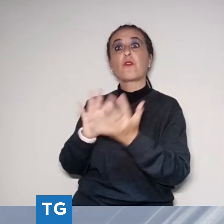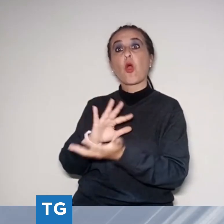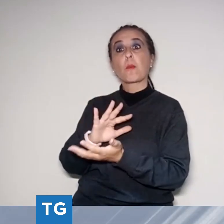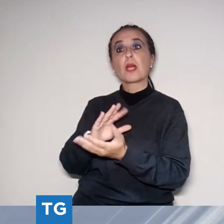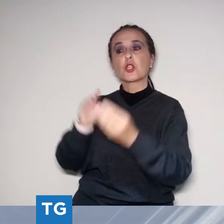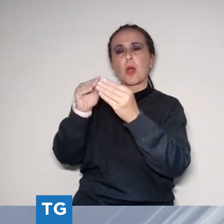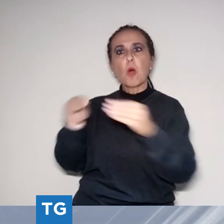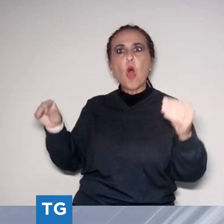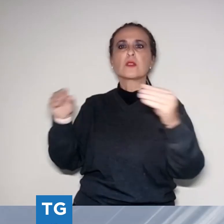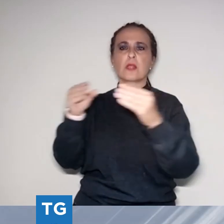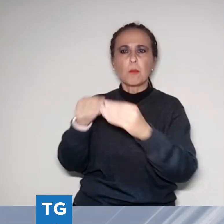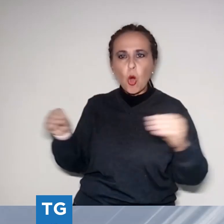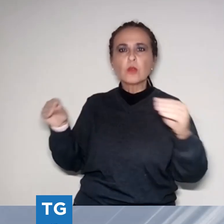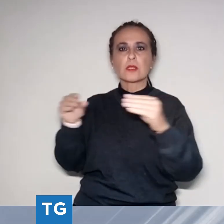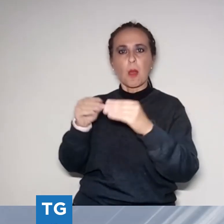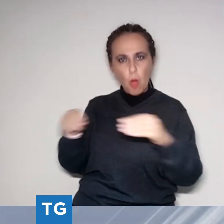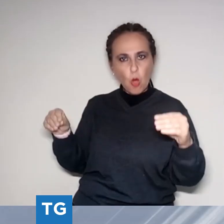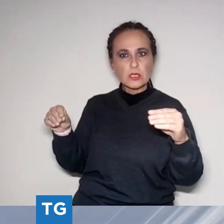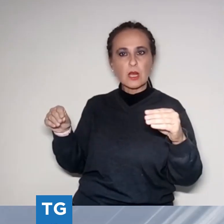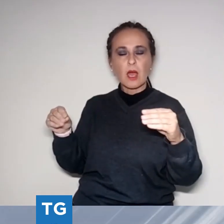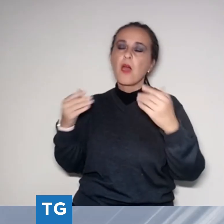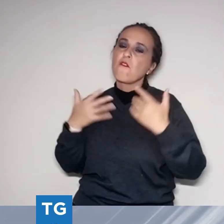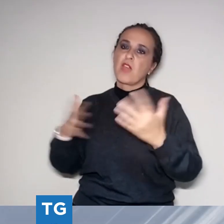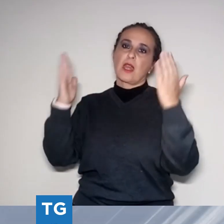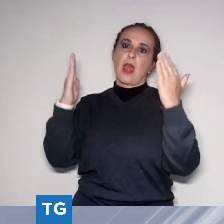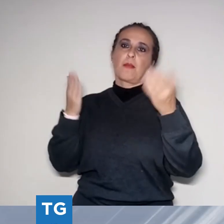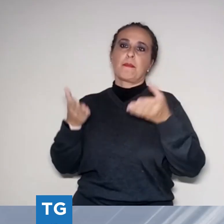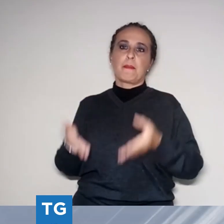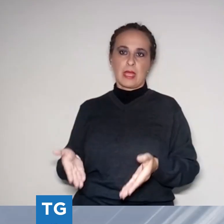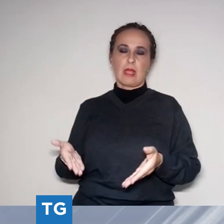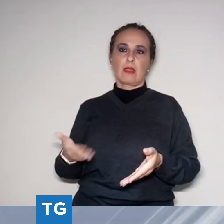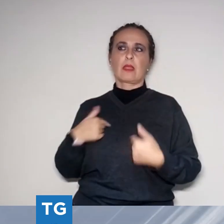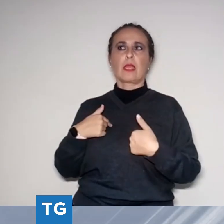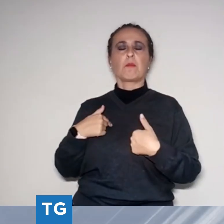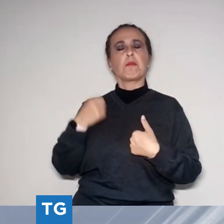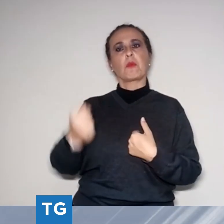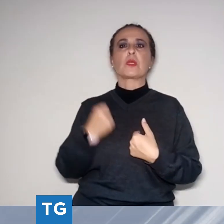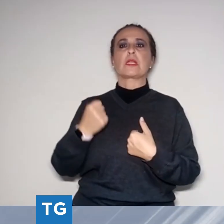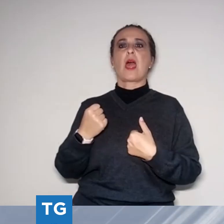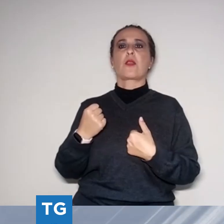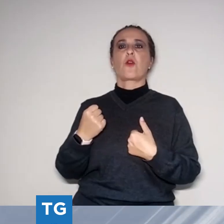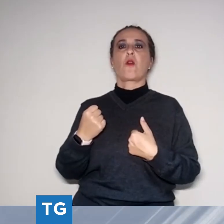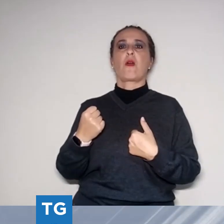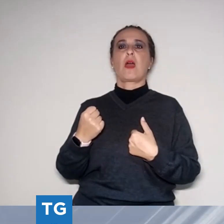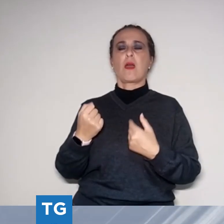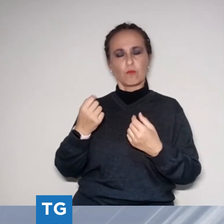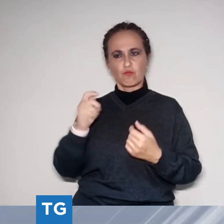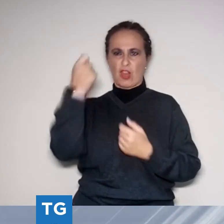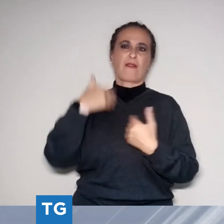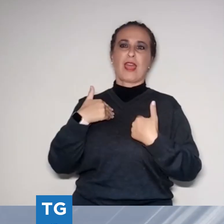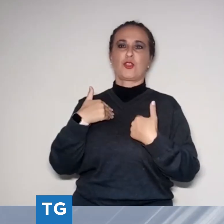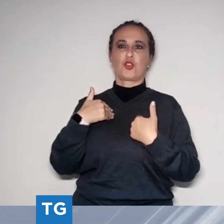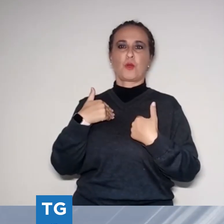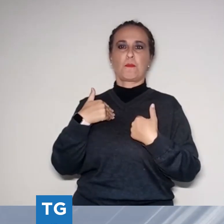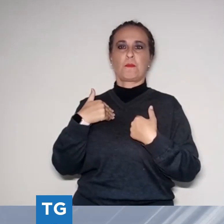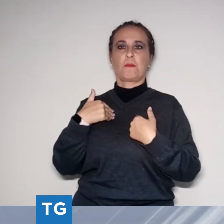quest'anno ho avuto la certezza che sarebbe venuta la mia mostra e questi sono